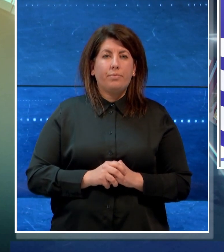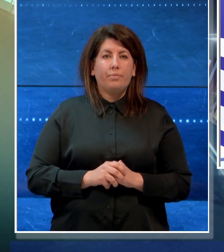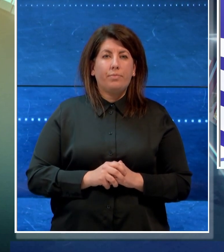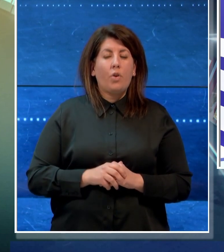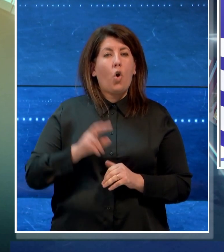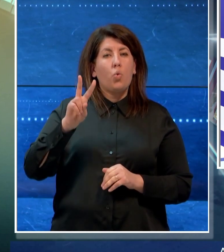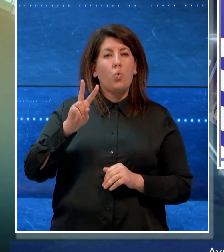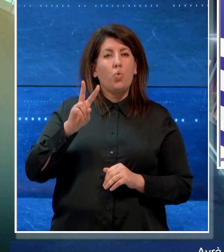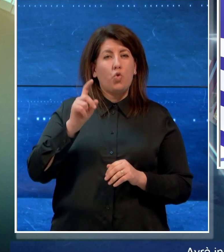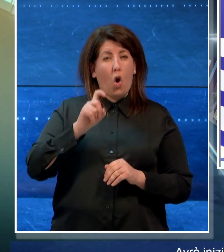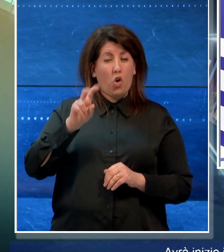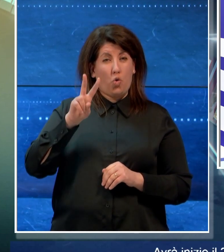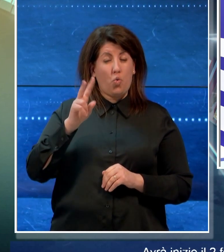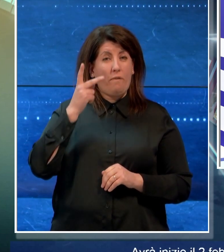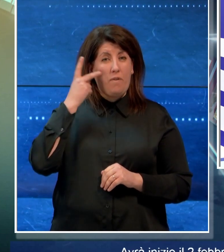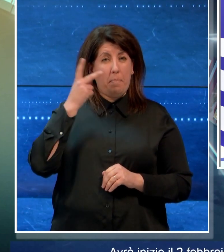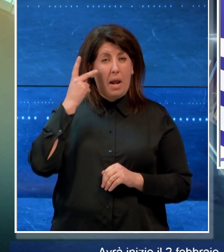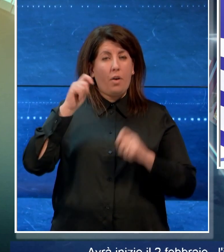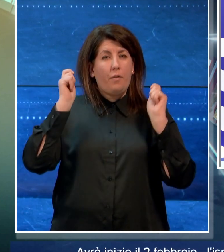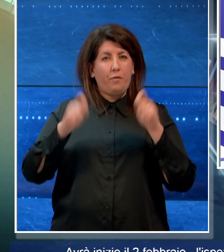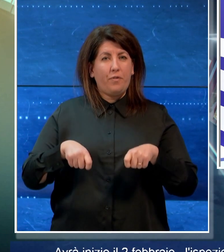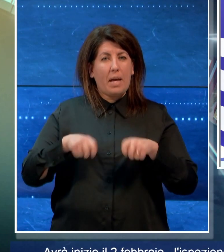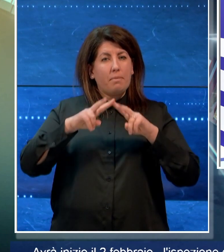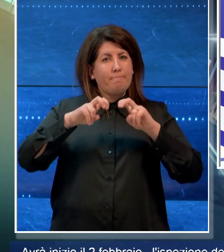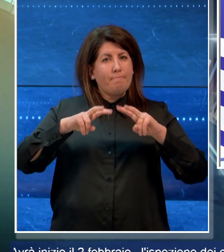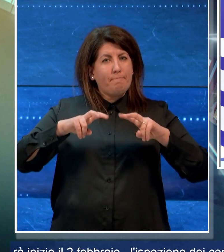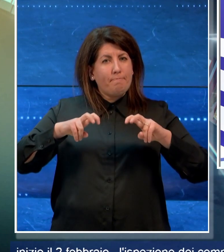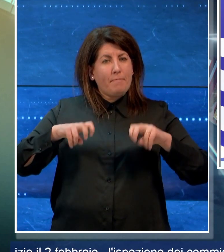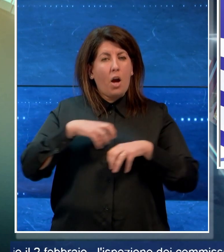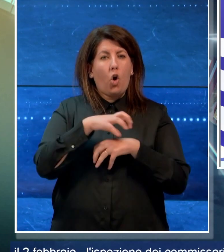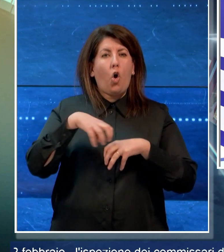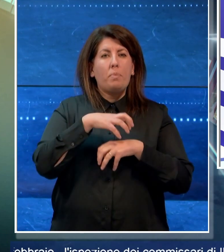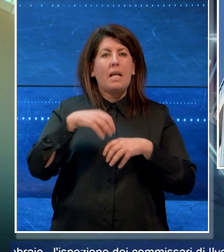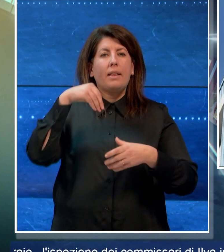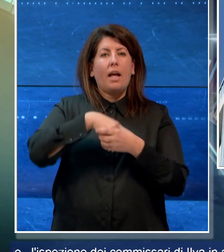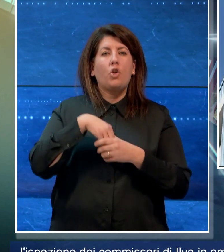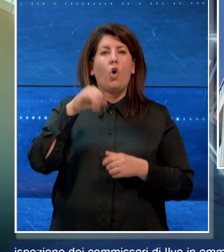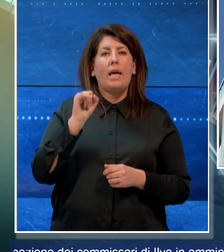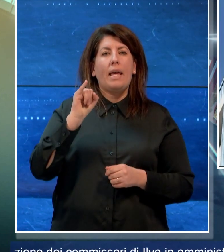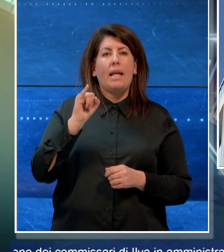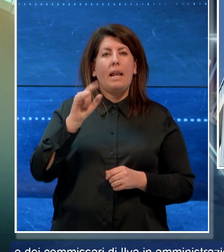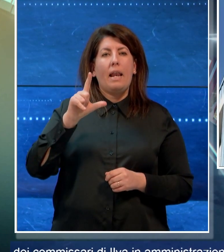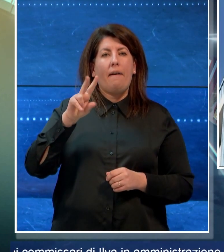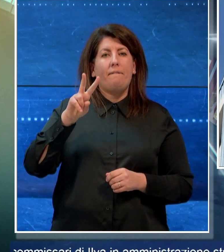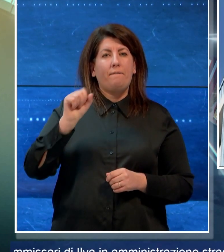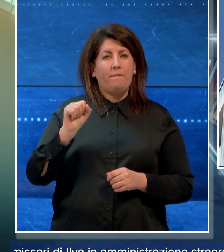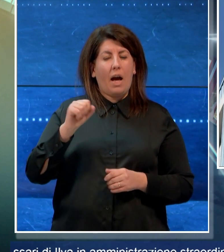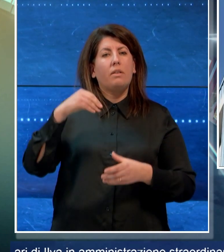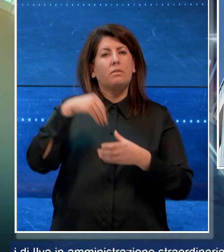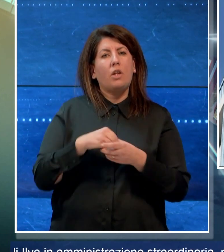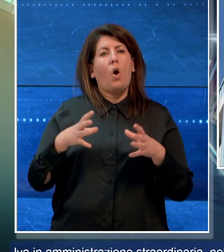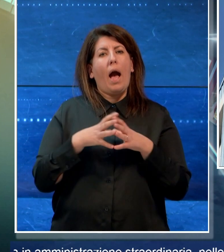febbraio l'ispezione dei commissari di ILVA in amministrazione straordinaria nello